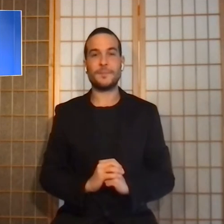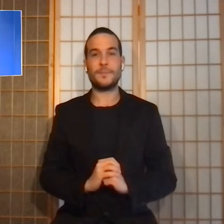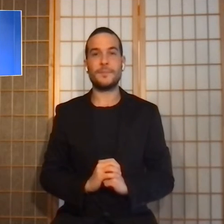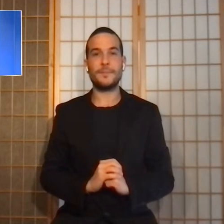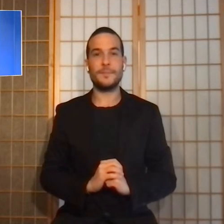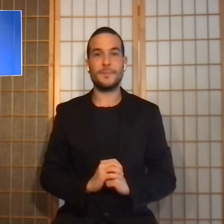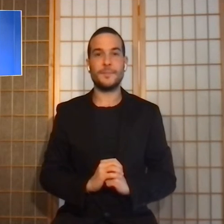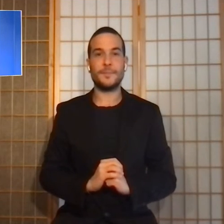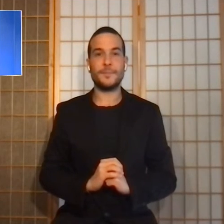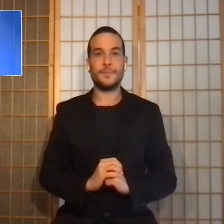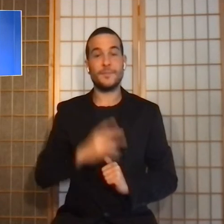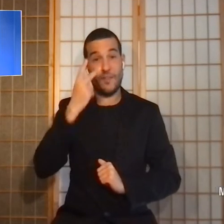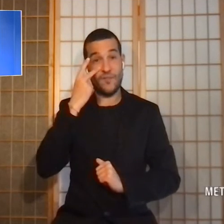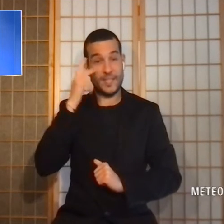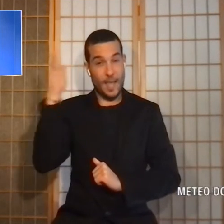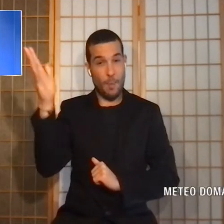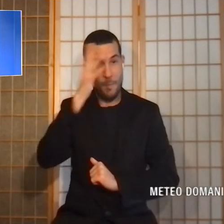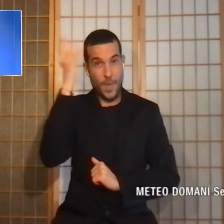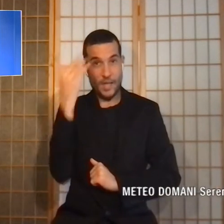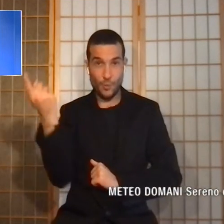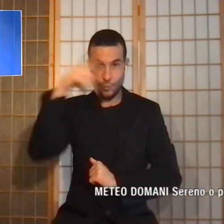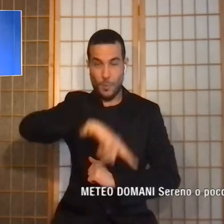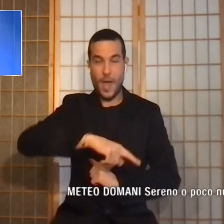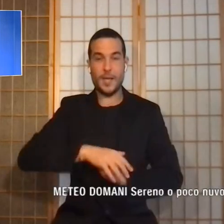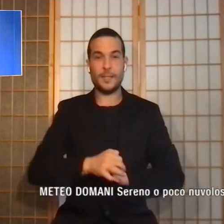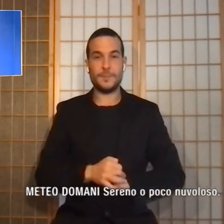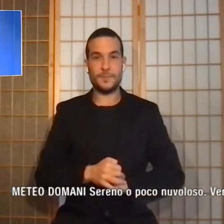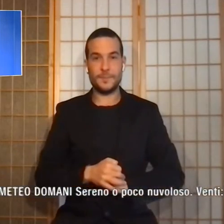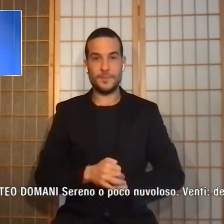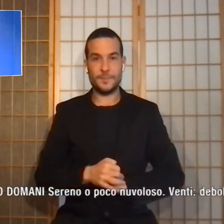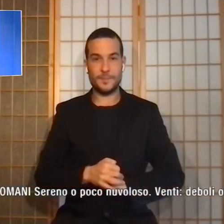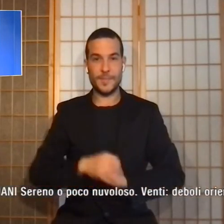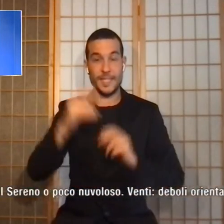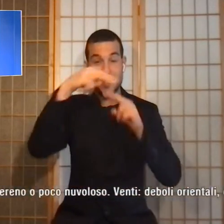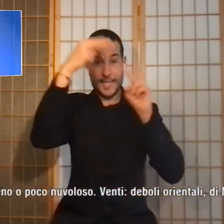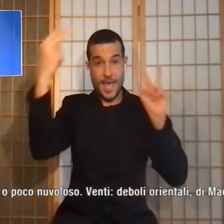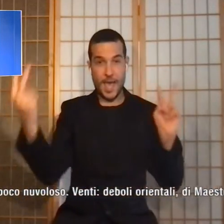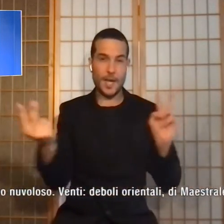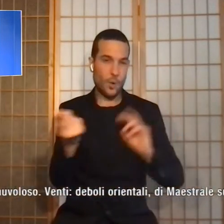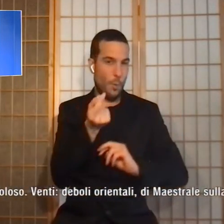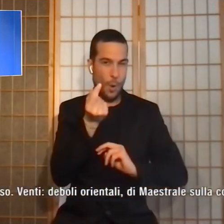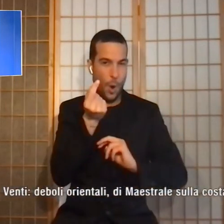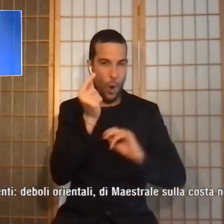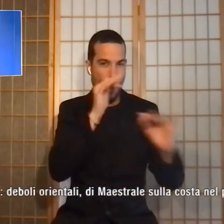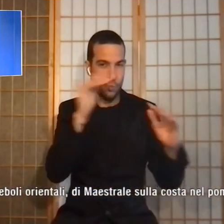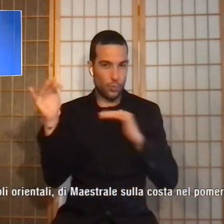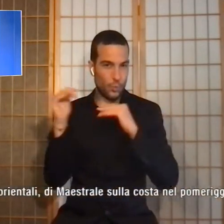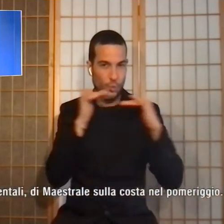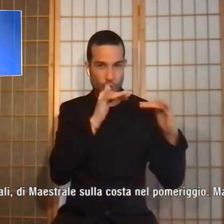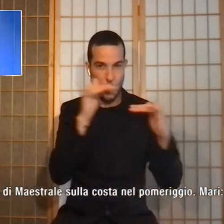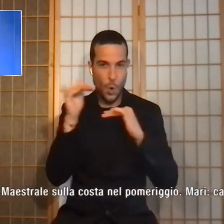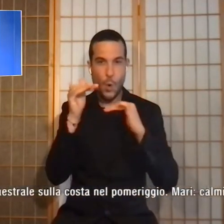Vediamo il meteo per la giornata di domani Sereno o poco nuvoloso Venti